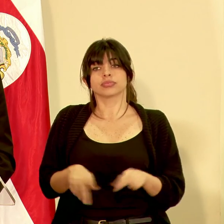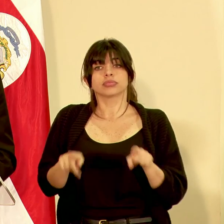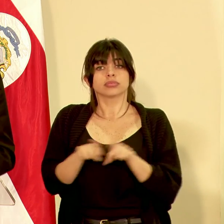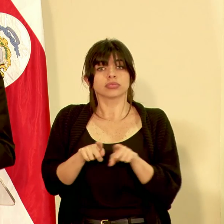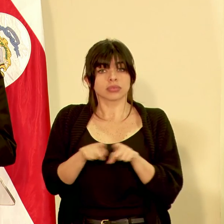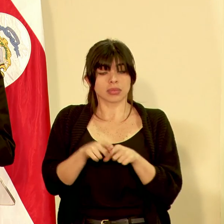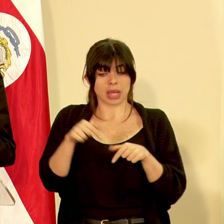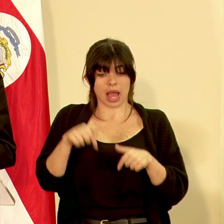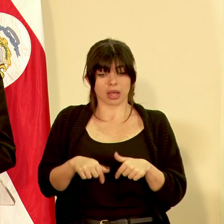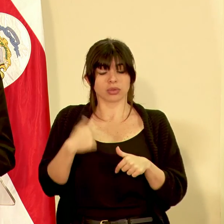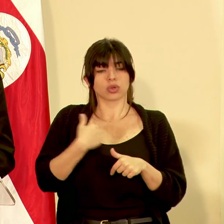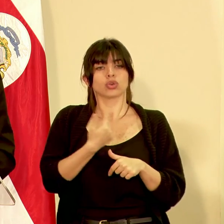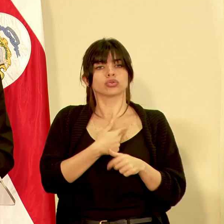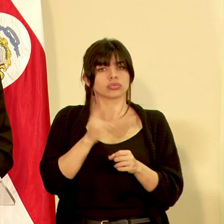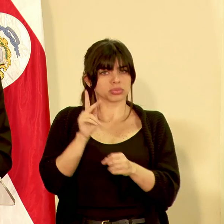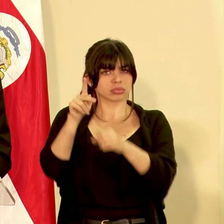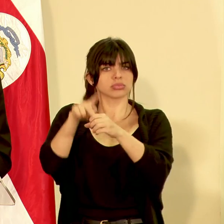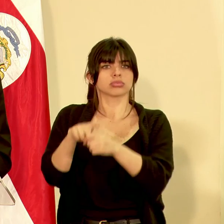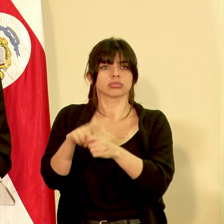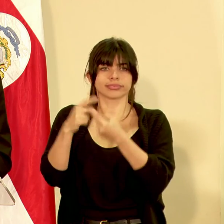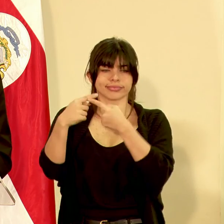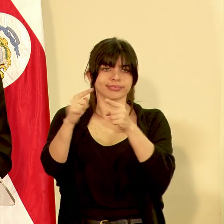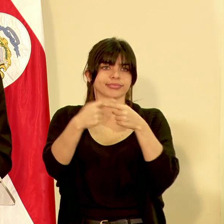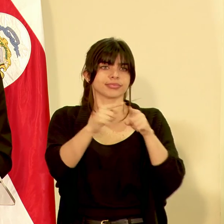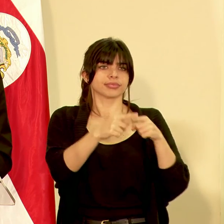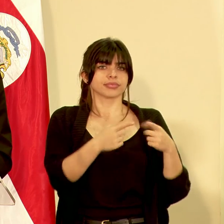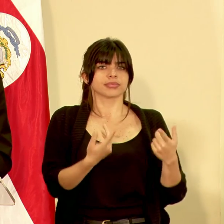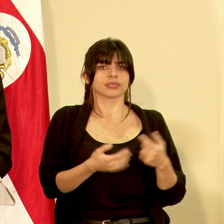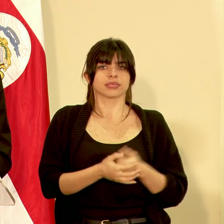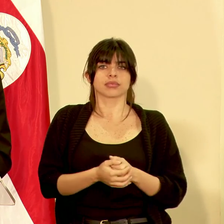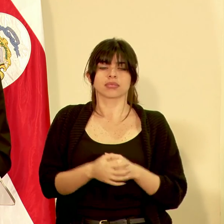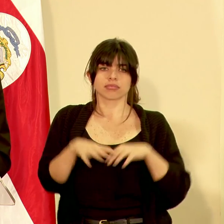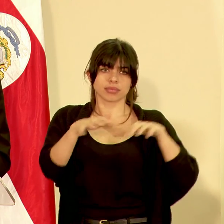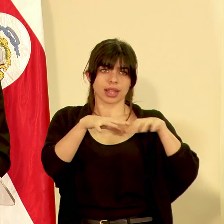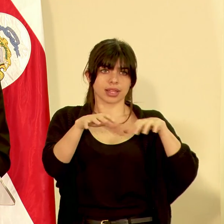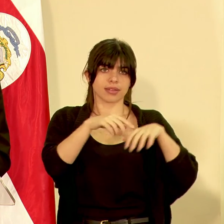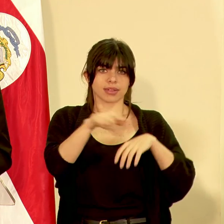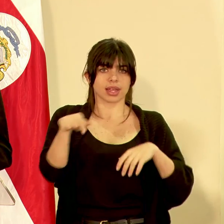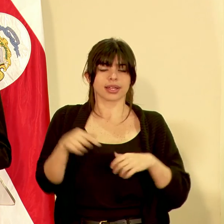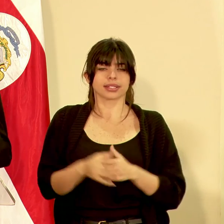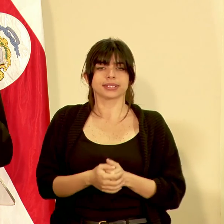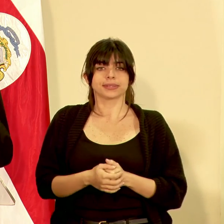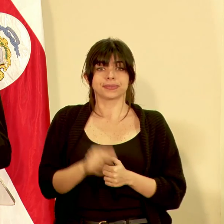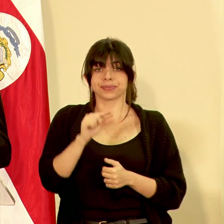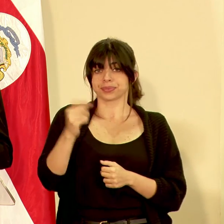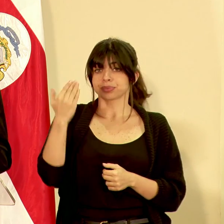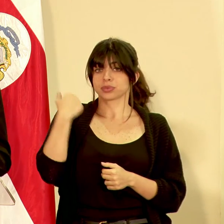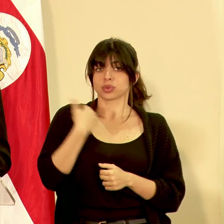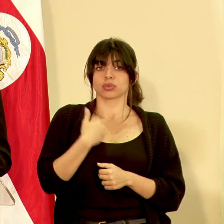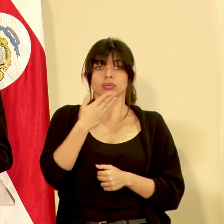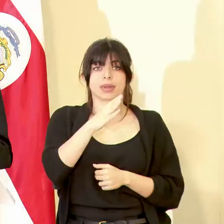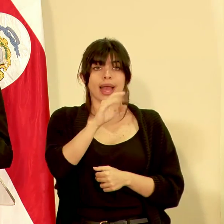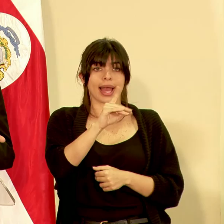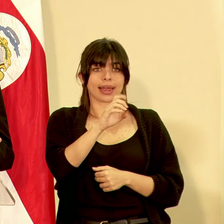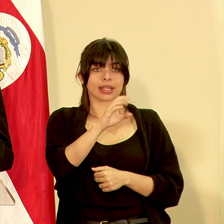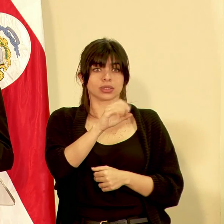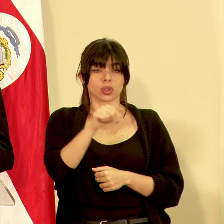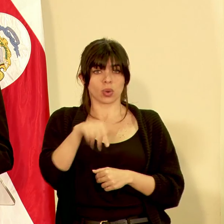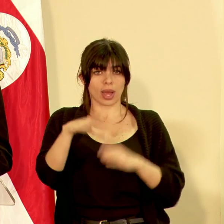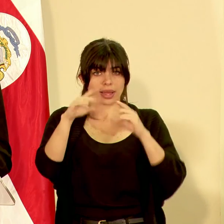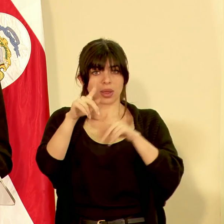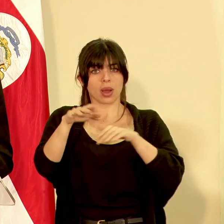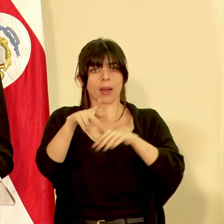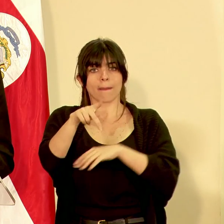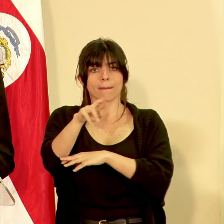inclusive de aquí nosotros estamos participando en diferentes eventos la semana pasada estuvimos en CAESCO hoy en la tarde hay un